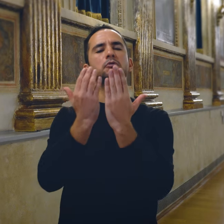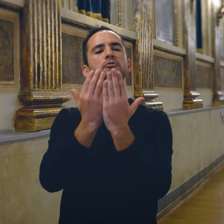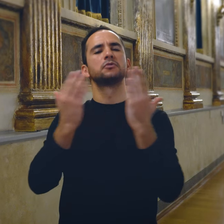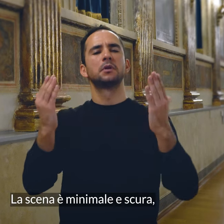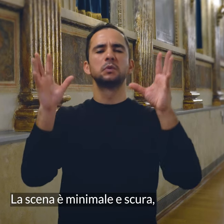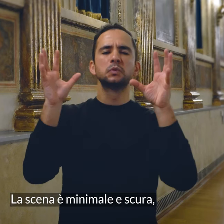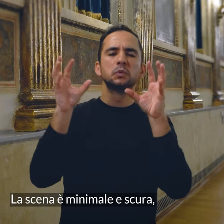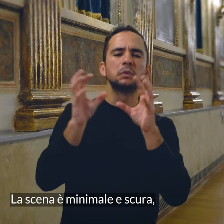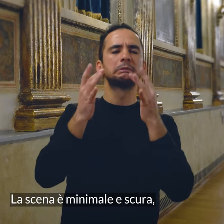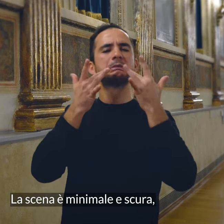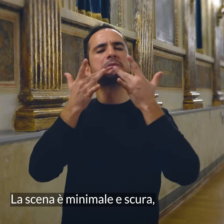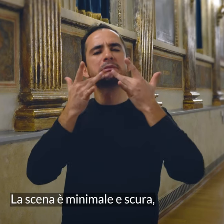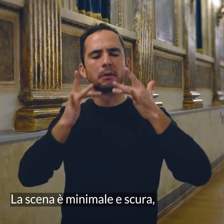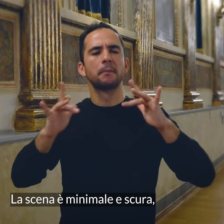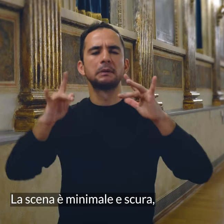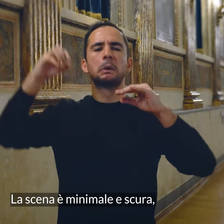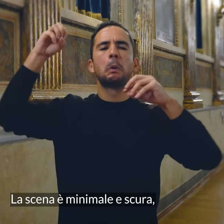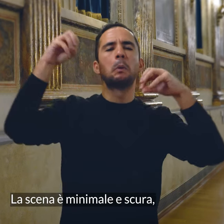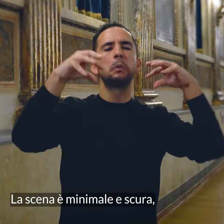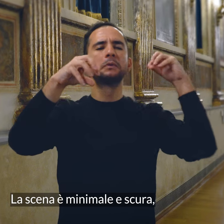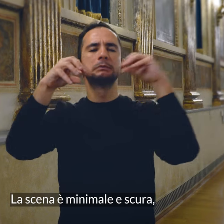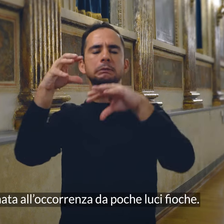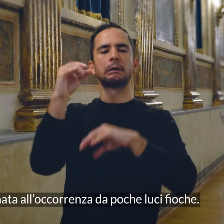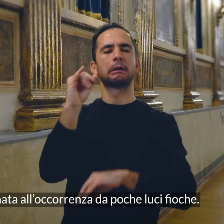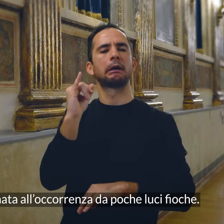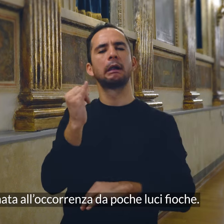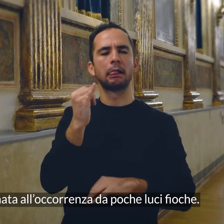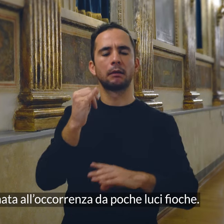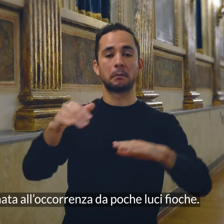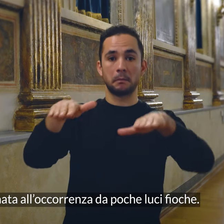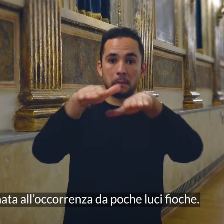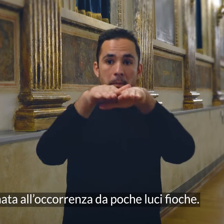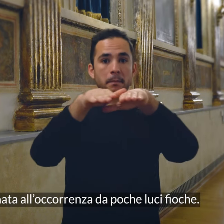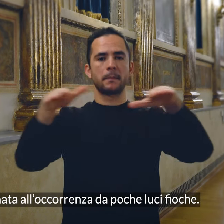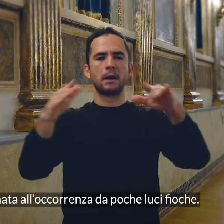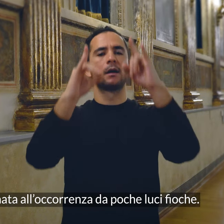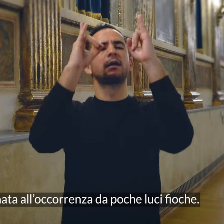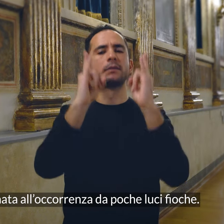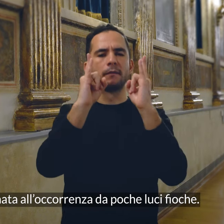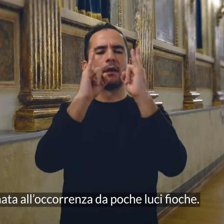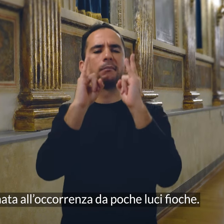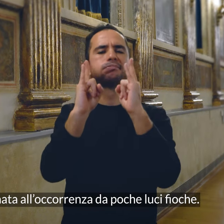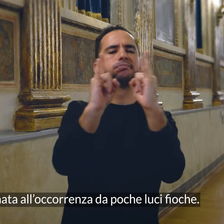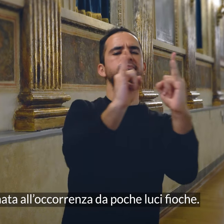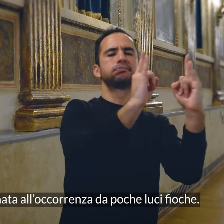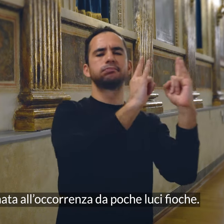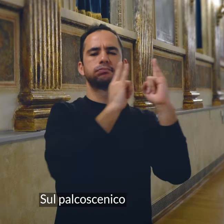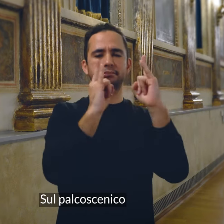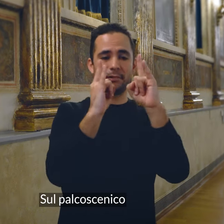La scena è minimale e scura, illuminata all'occorrenza da poche luci fioche. Sul